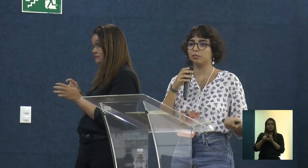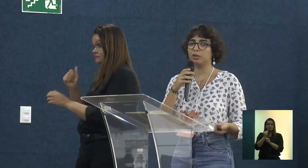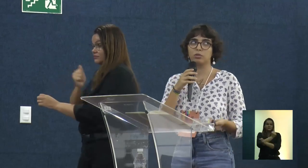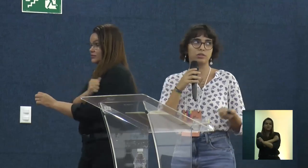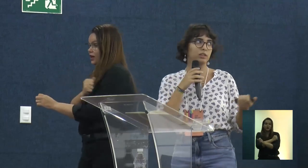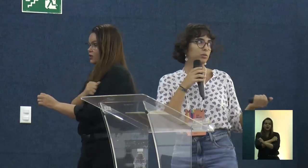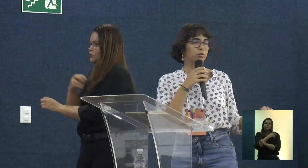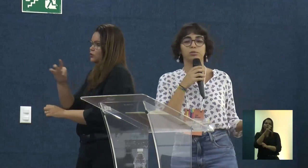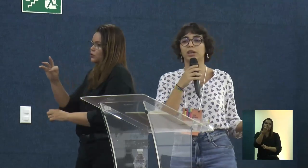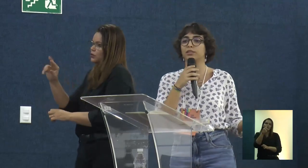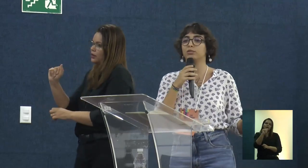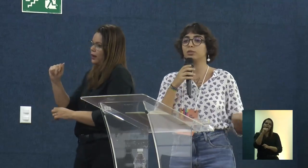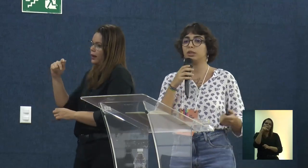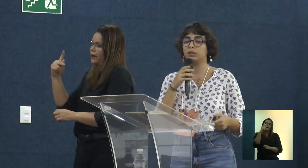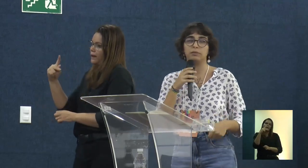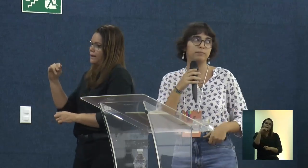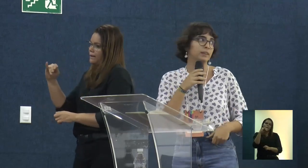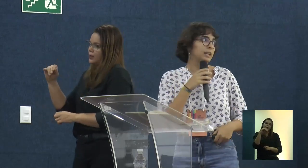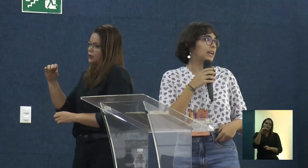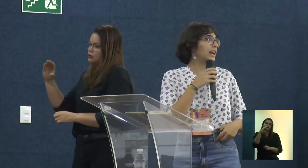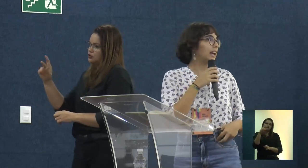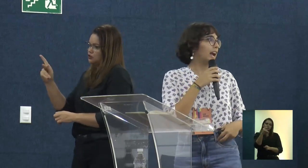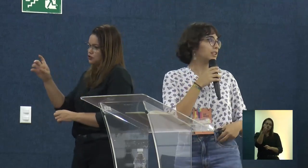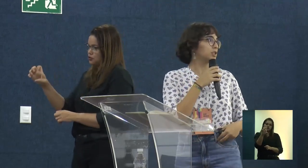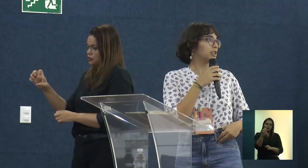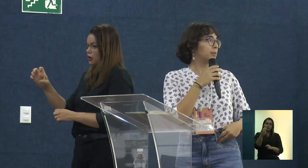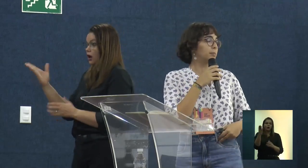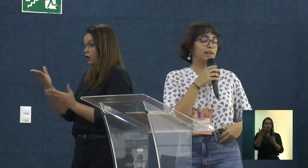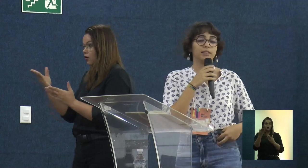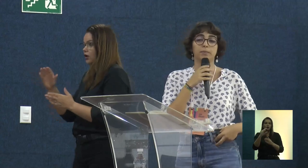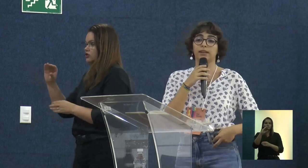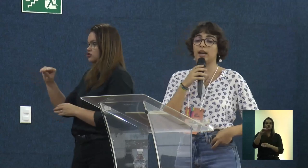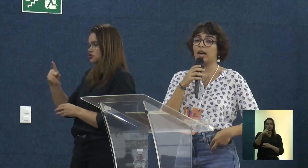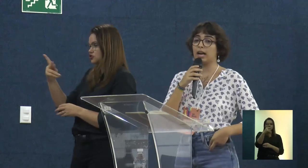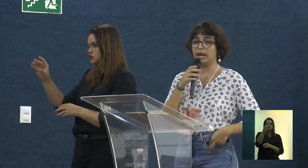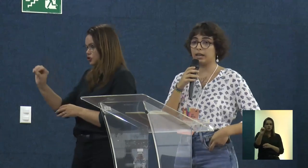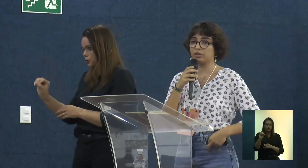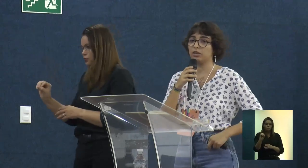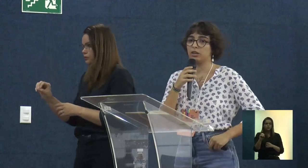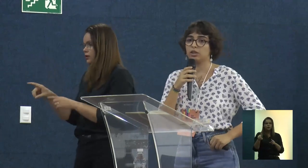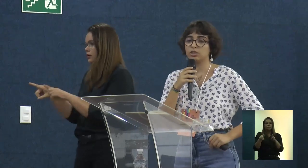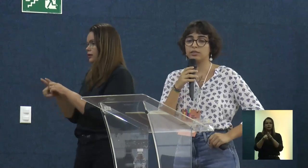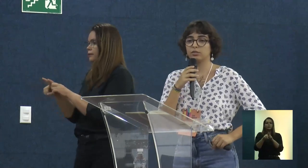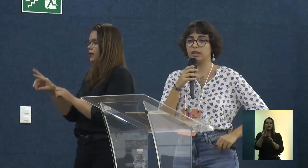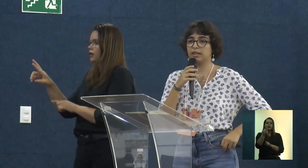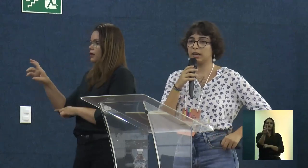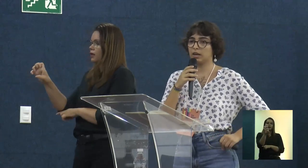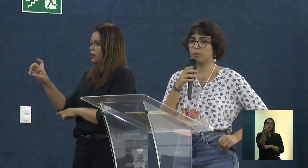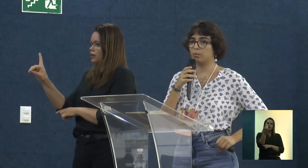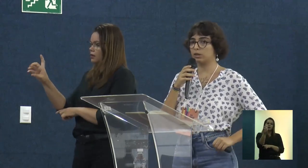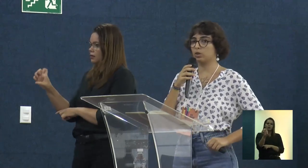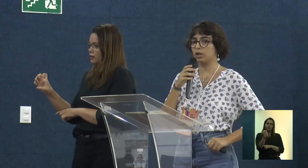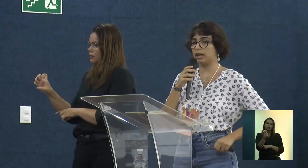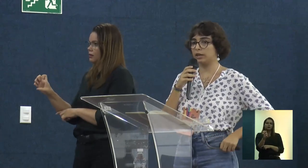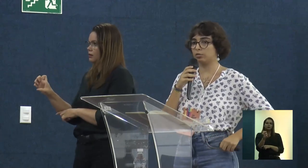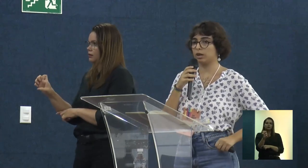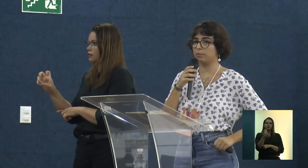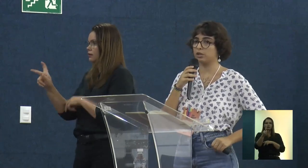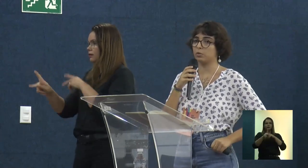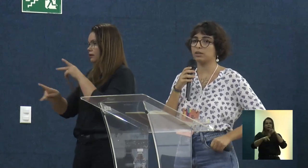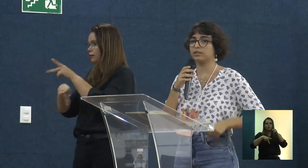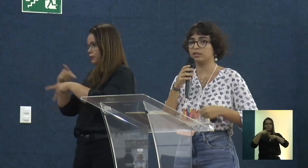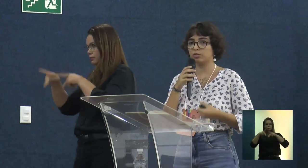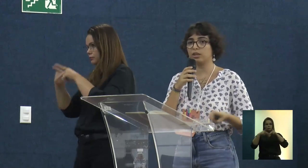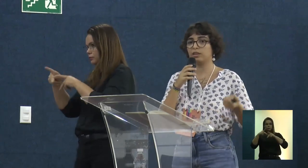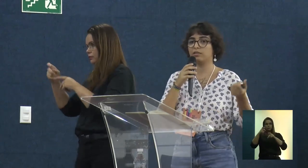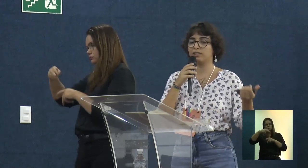formaram e conseguiram construir a assessoria. A gente também participa da rede de assessoria técnica popular do Nordeste, o